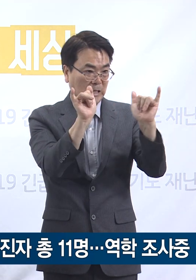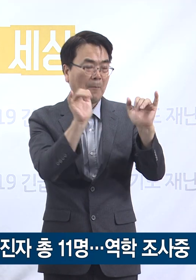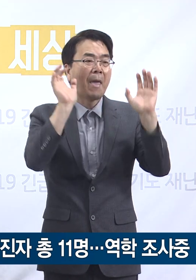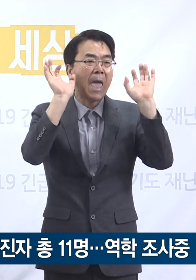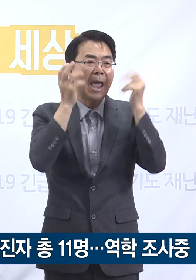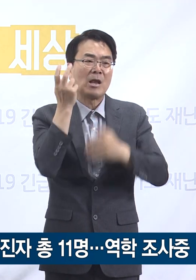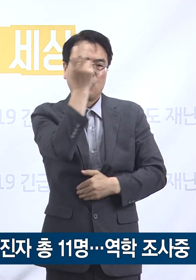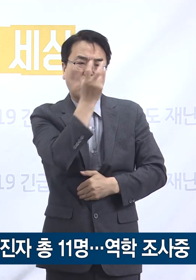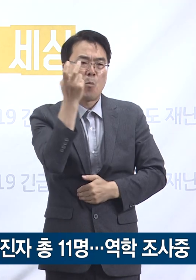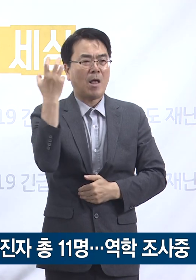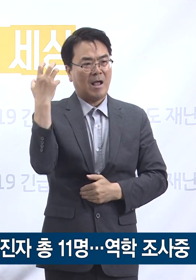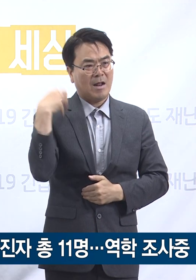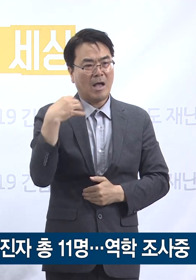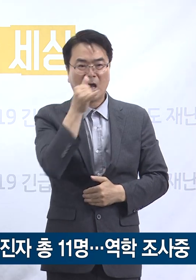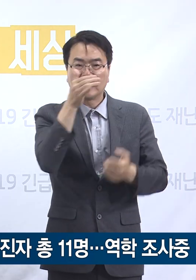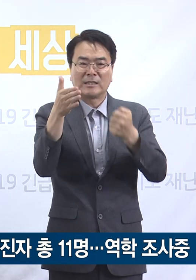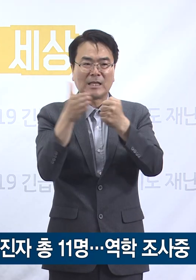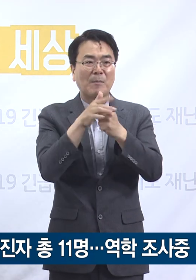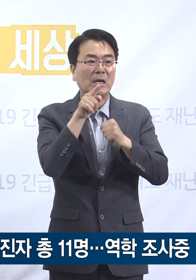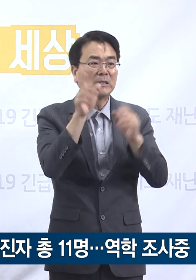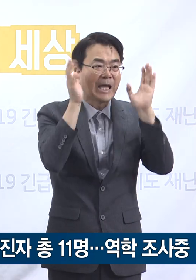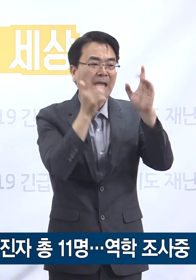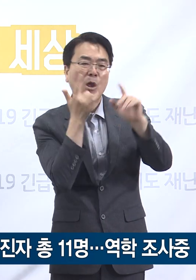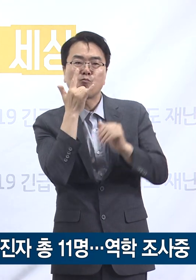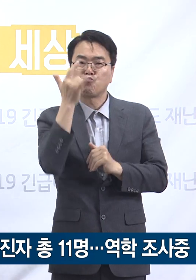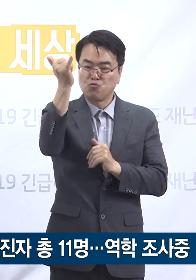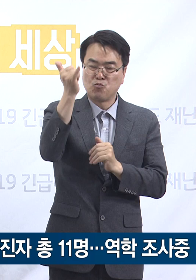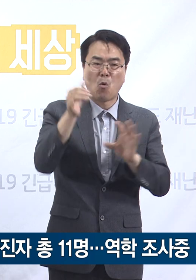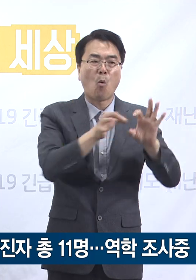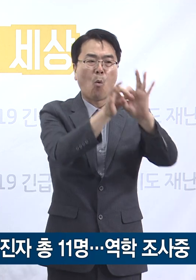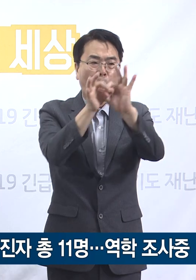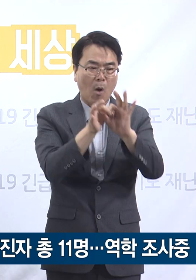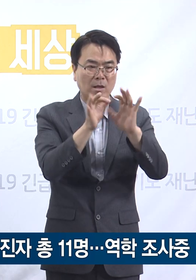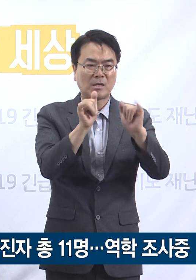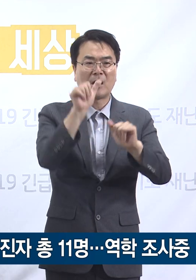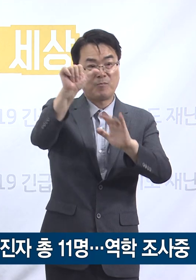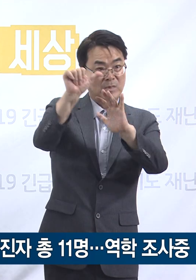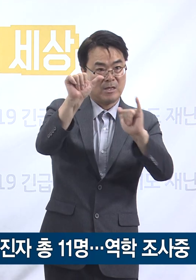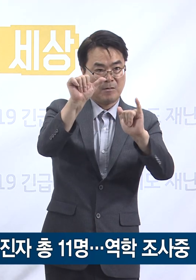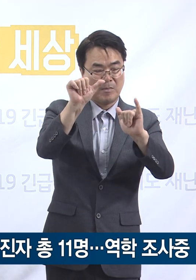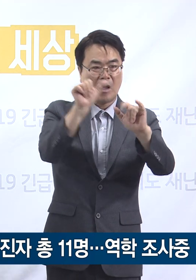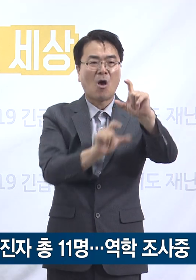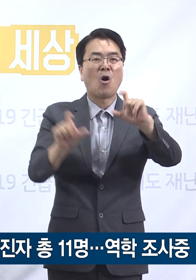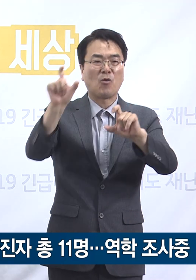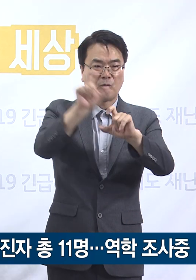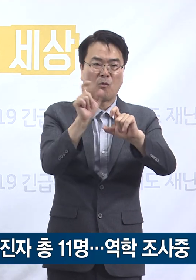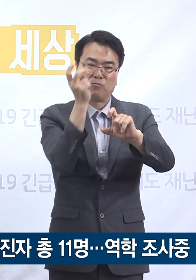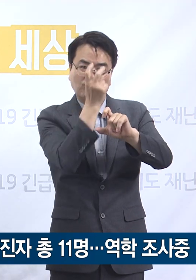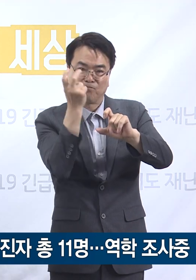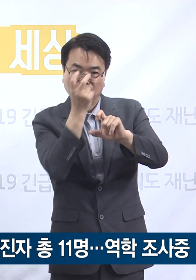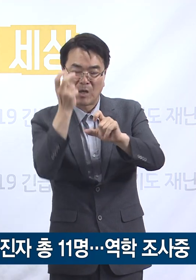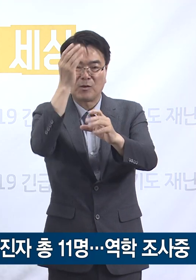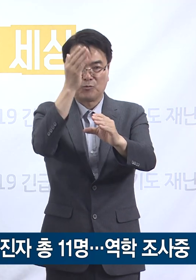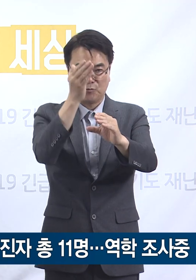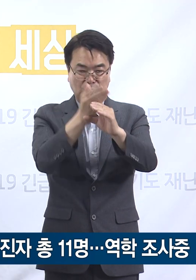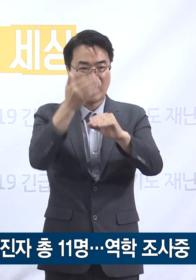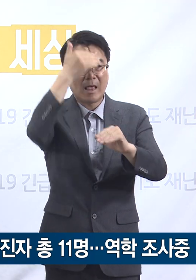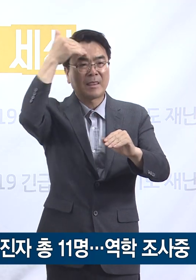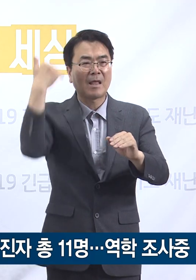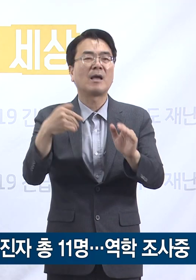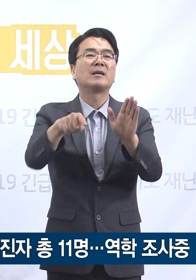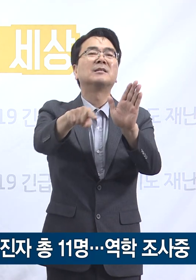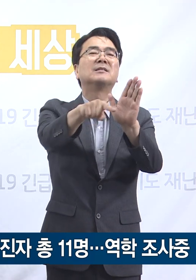접촉했던 부모와 아이, 어린이집 원장 등 5명에 대해서 진단검사를 실시하였으며 모두 음성 판정을